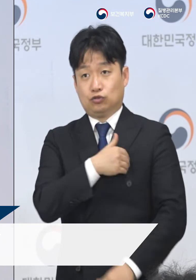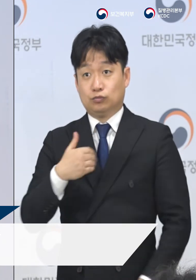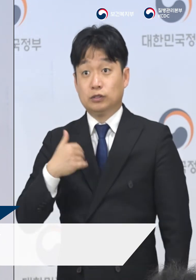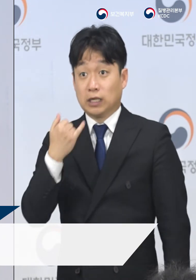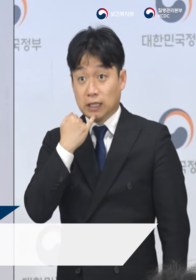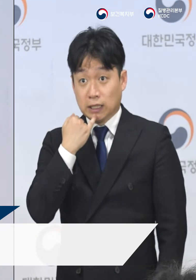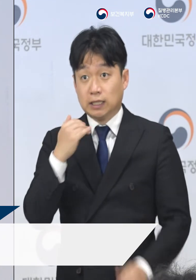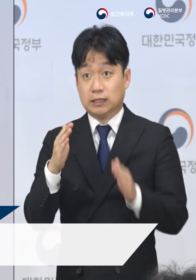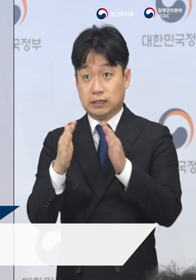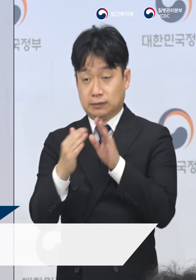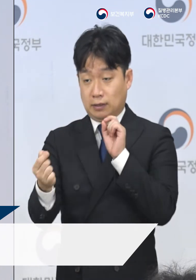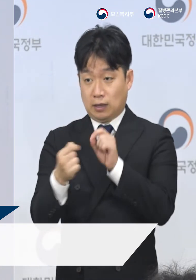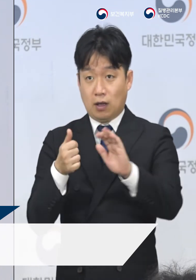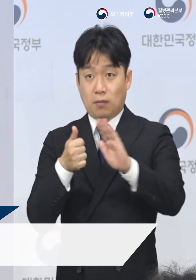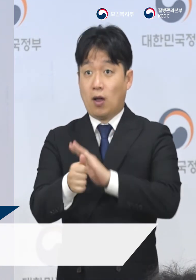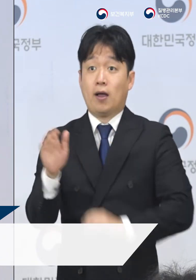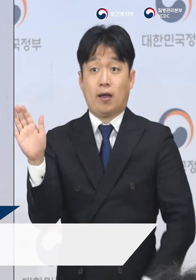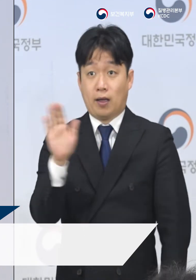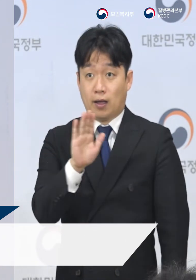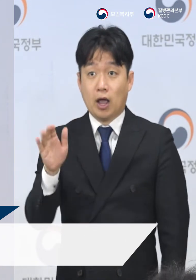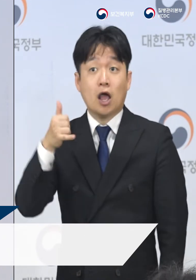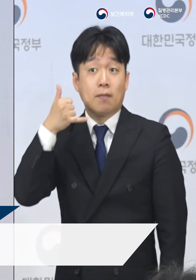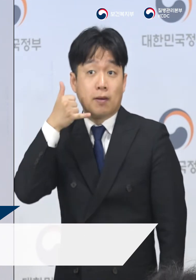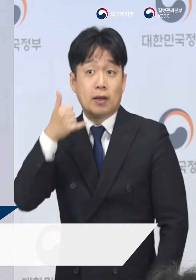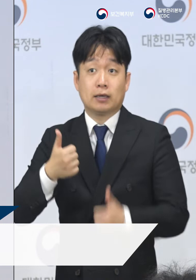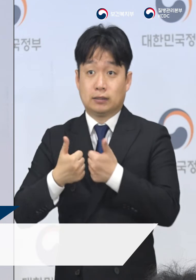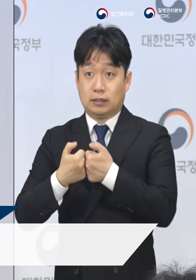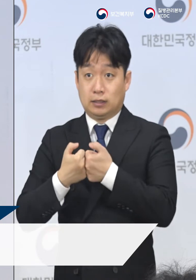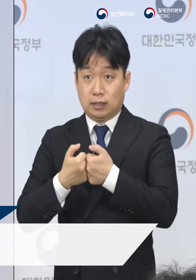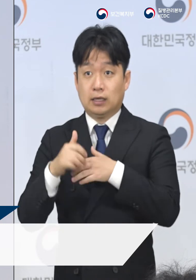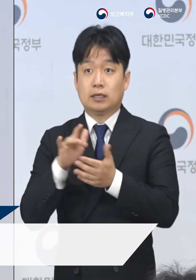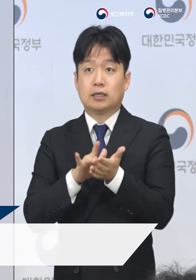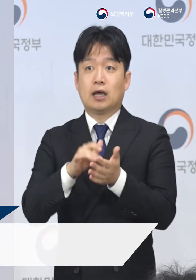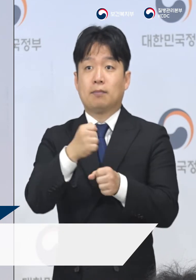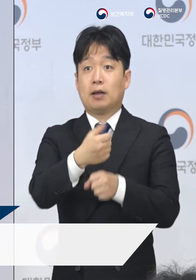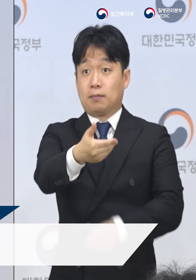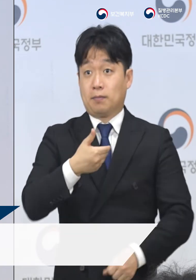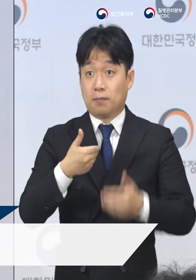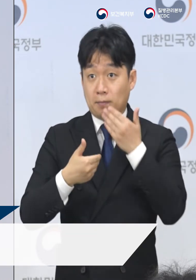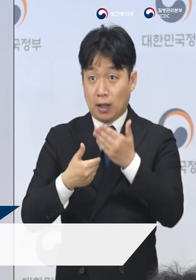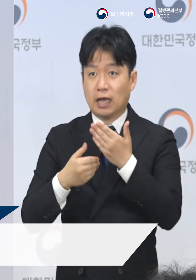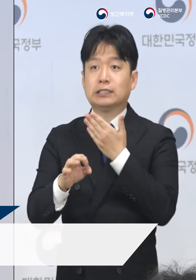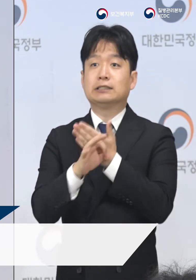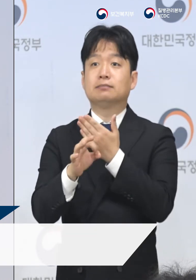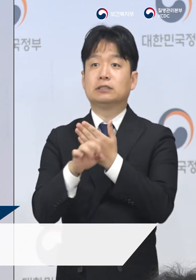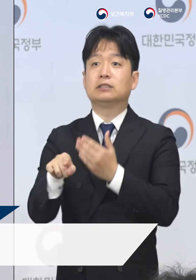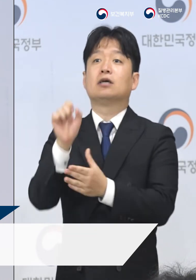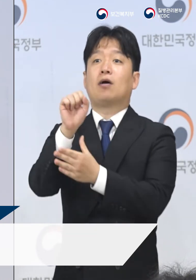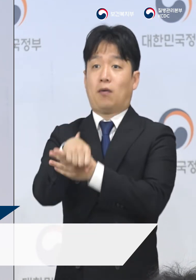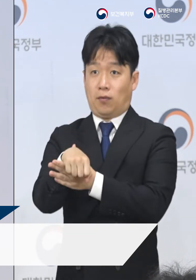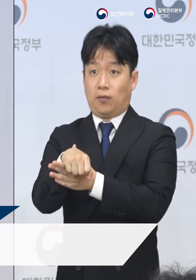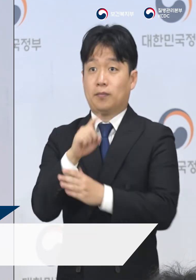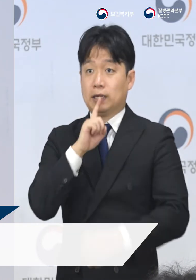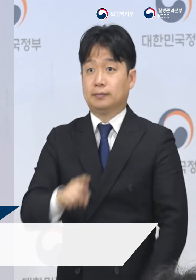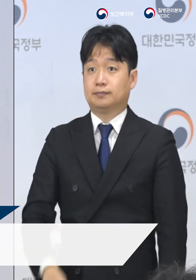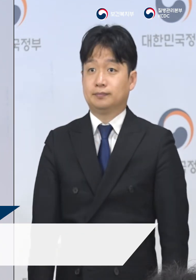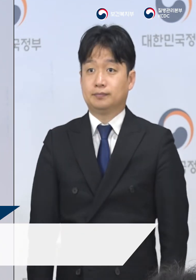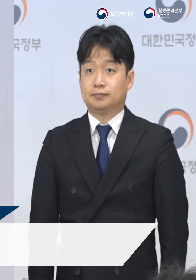경우 동네 의원을 직접 방문하지 않고 전화상담과 처방을 받을 수 있도록 한시적으로 허용하겠습니다.